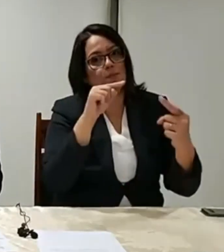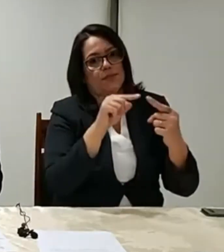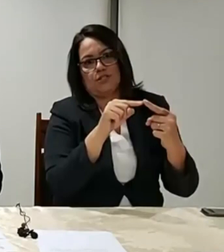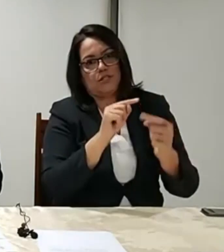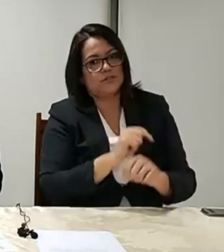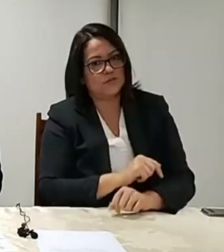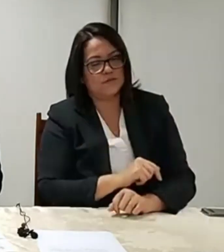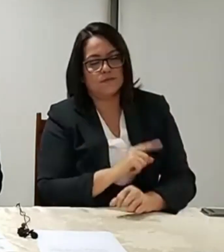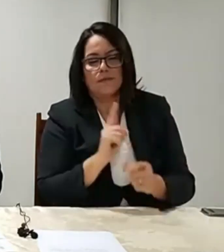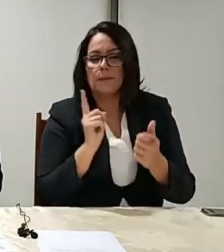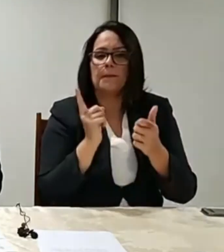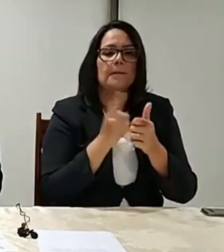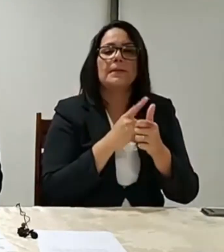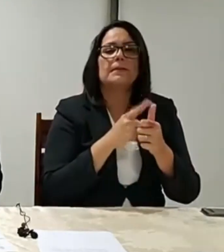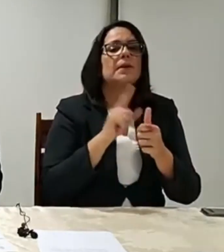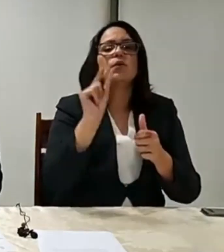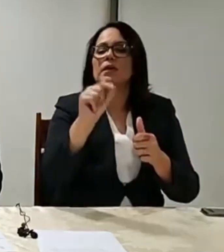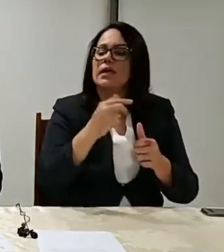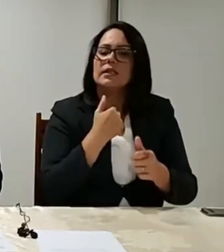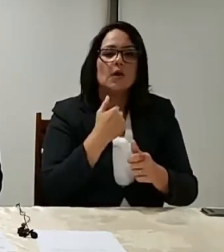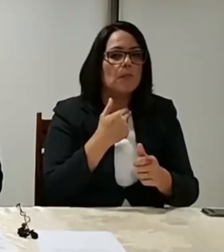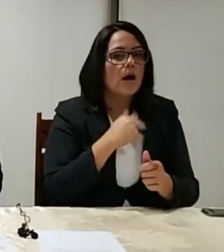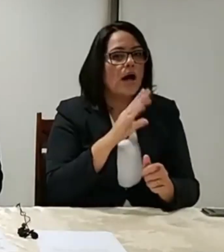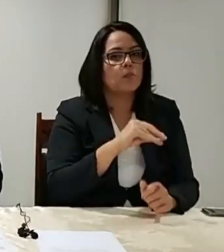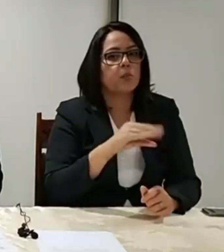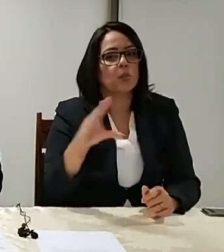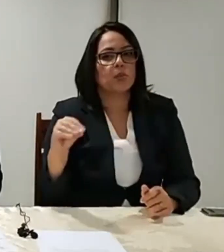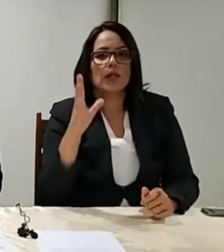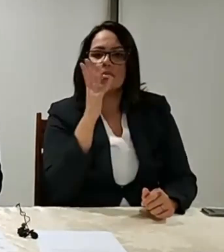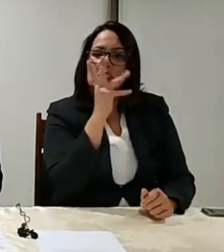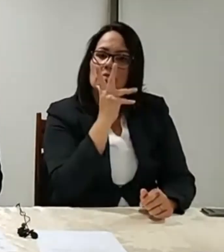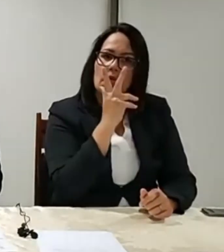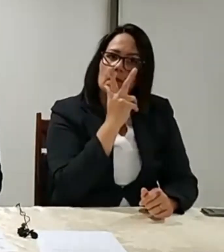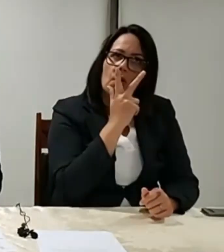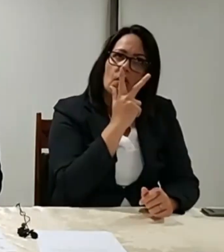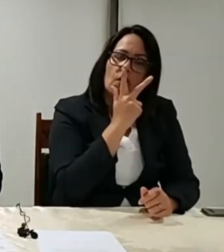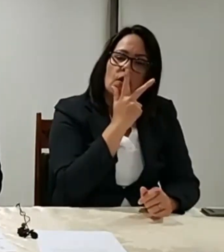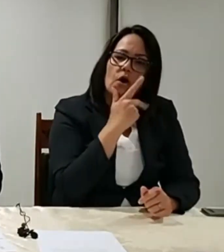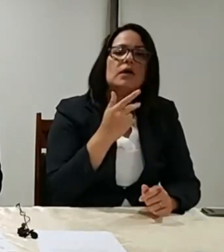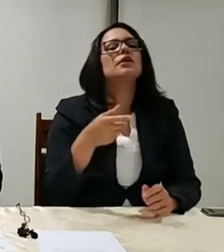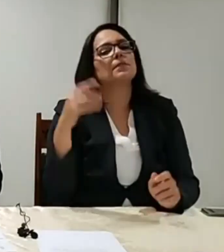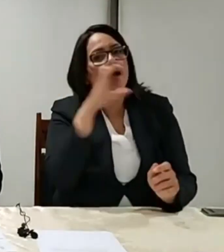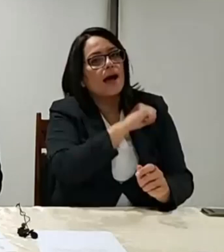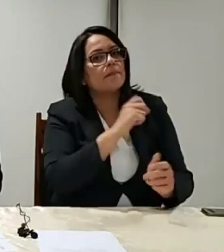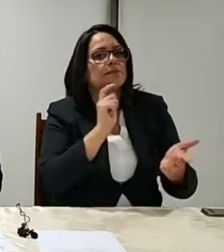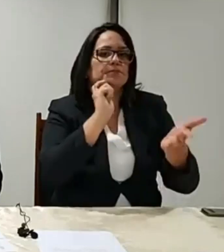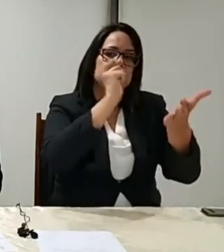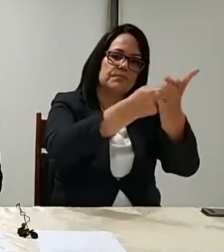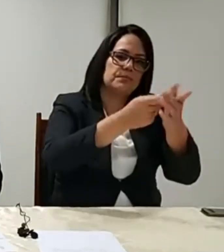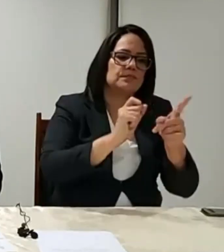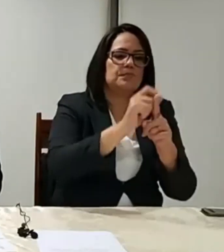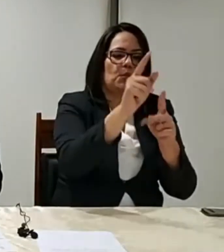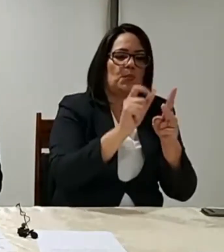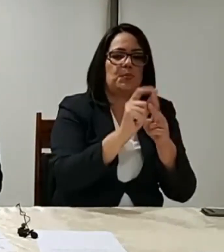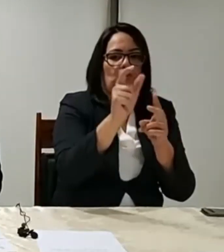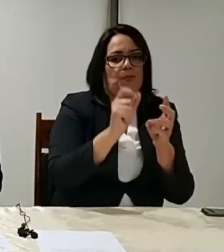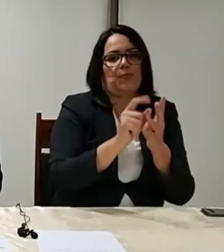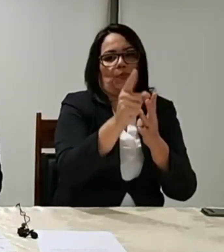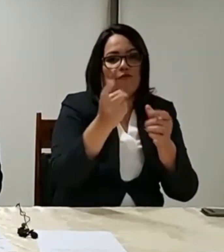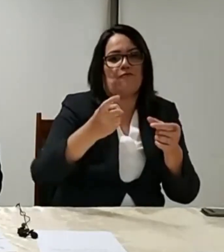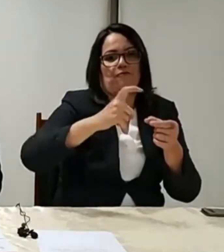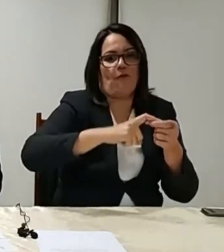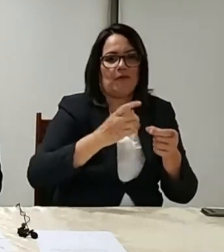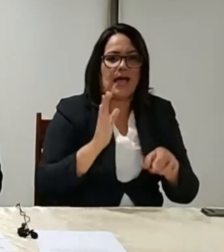primeiro foi que nós não atrasássemos essa entrega aos brasileiros. Então, o mais uma vez está de parabéns, assim como o